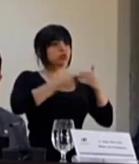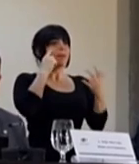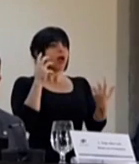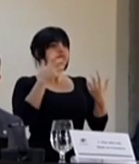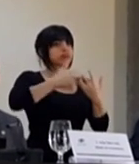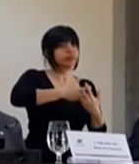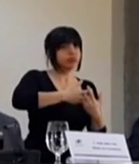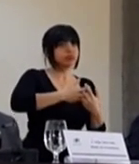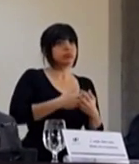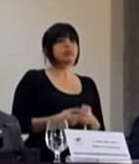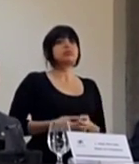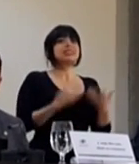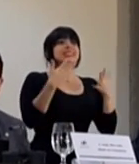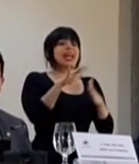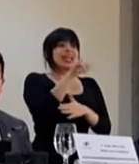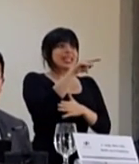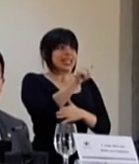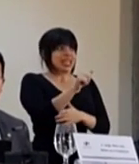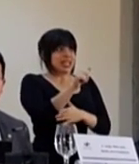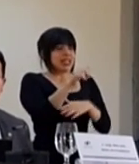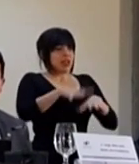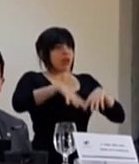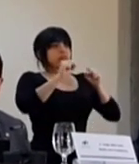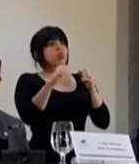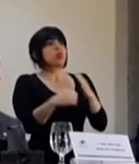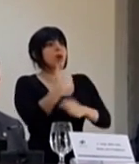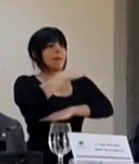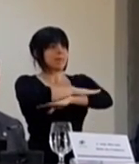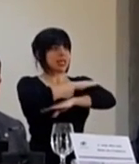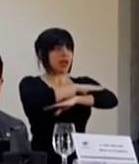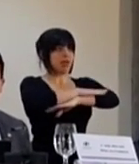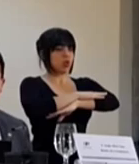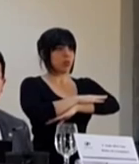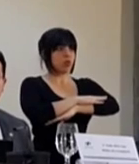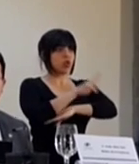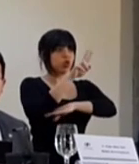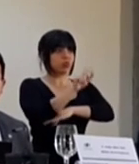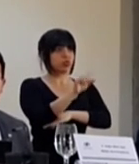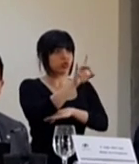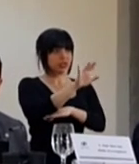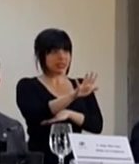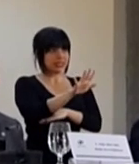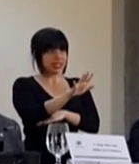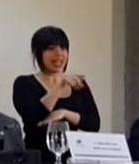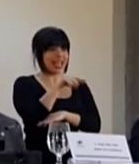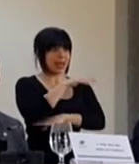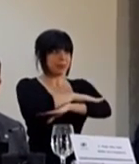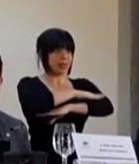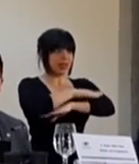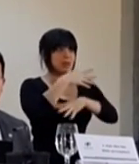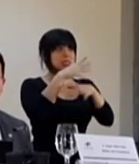adaptación. Ya el INAH adquirió una nueva plataforma que es Moodle 2.85 y en esa